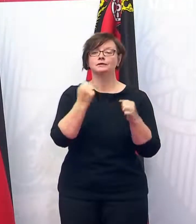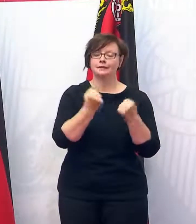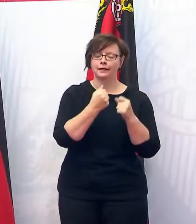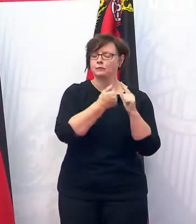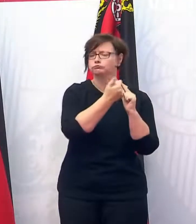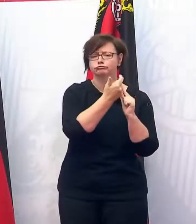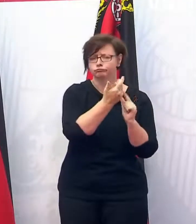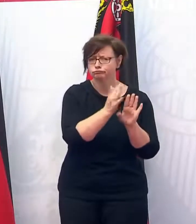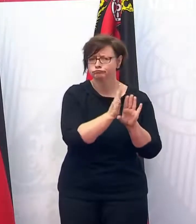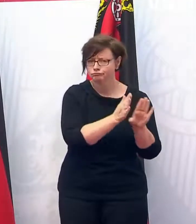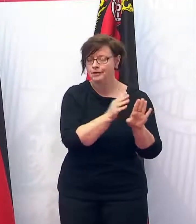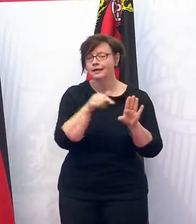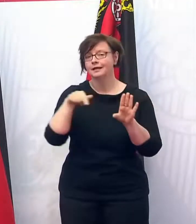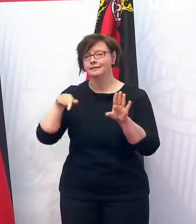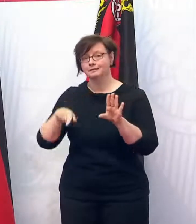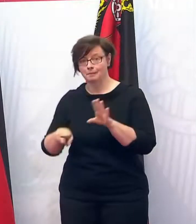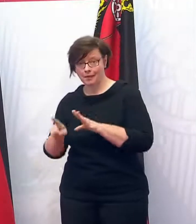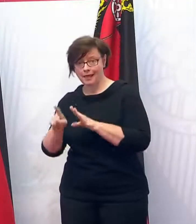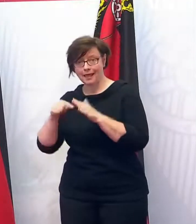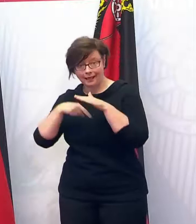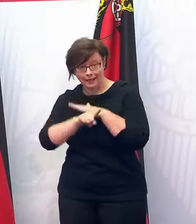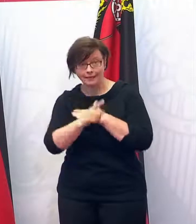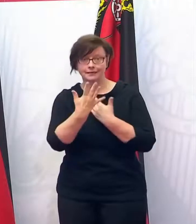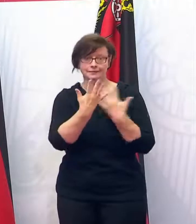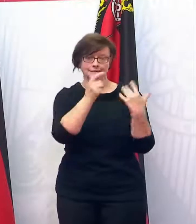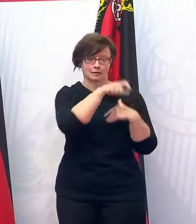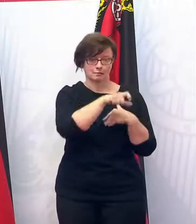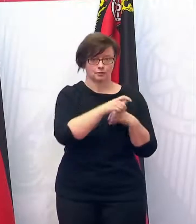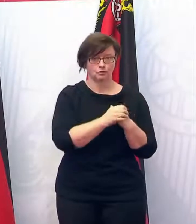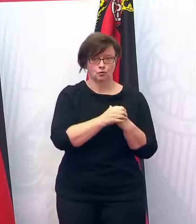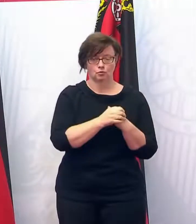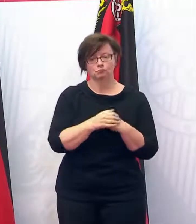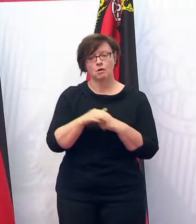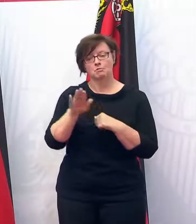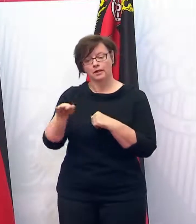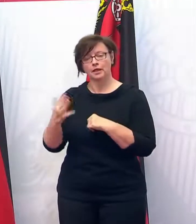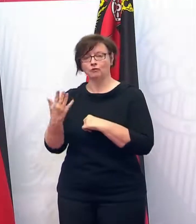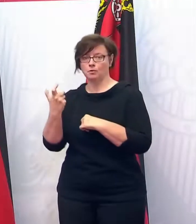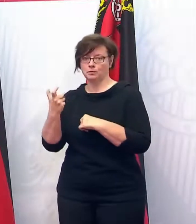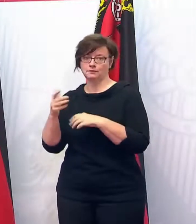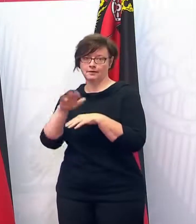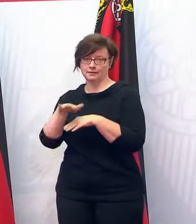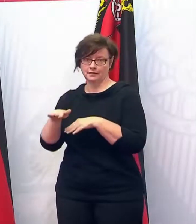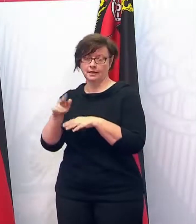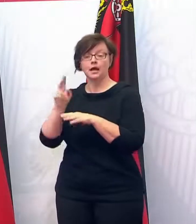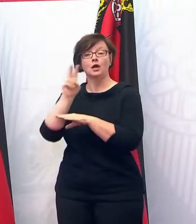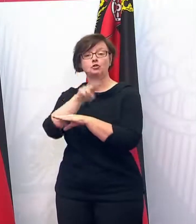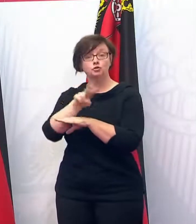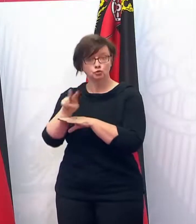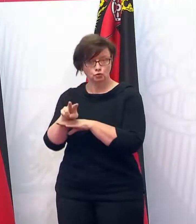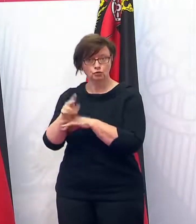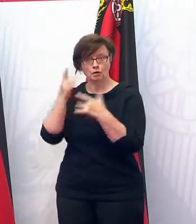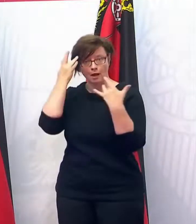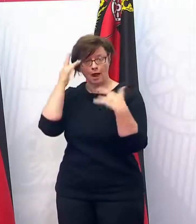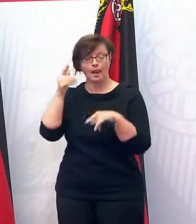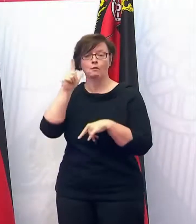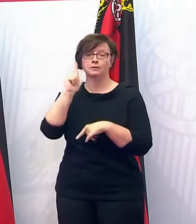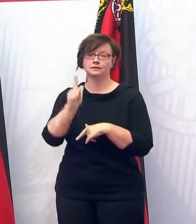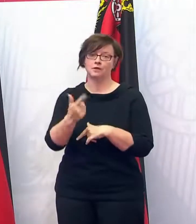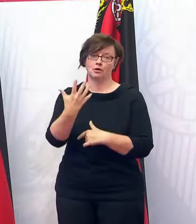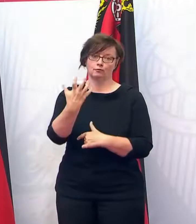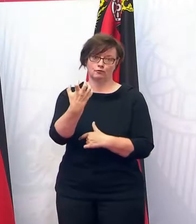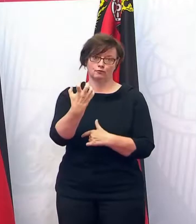so weiter. Innen mit zehn Personen und 25 Kindern und Zuschauer dürfen es dann 250